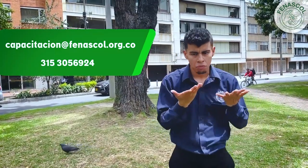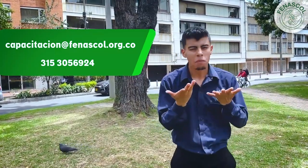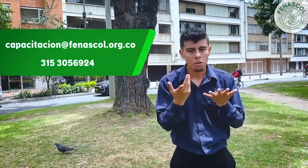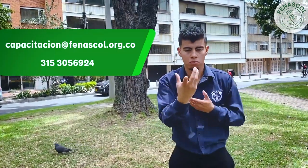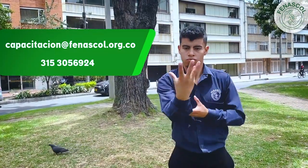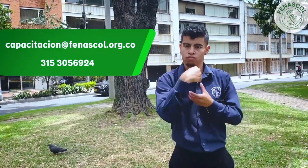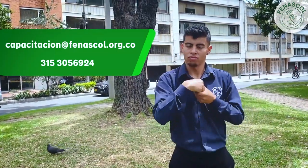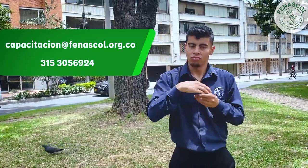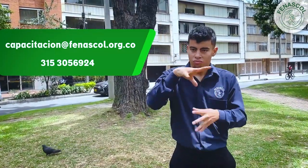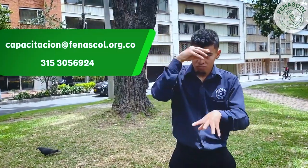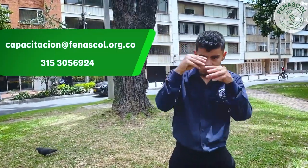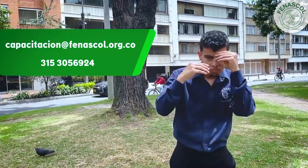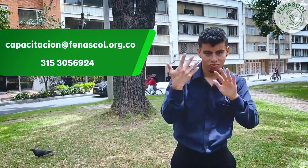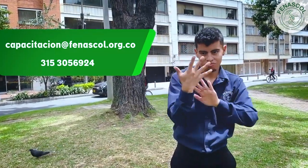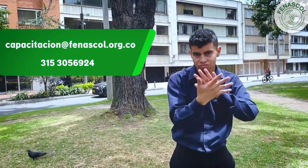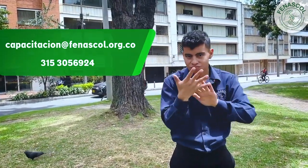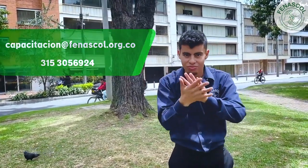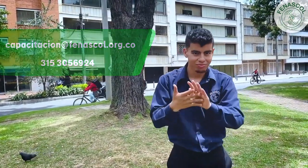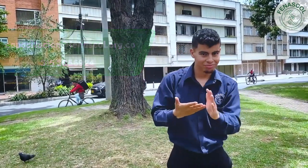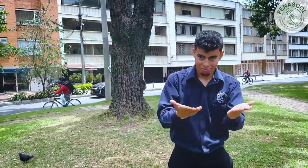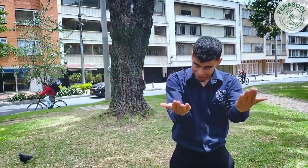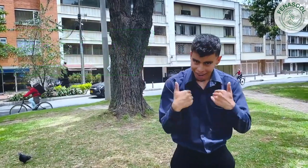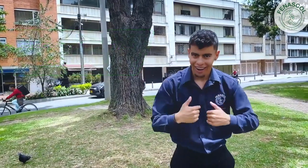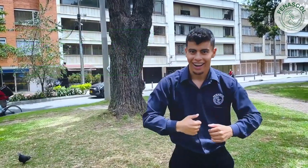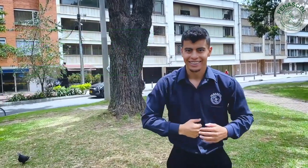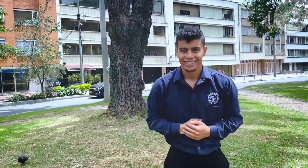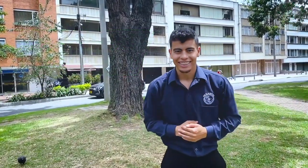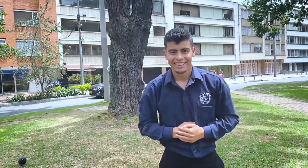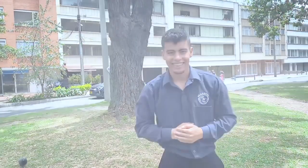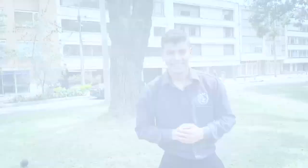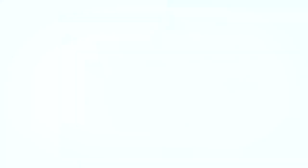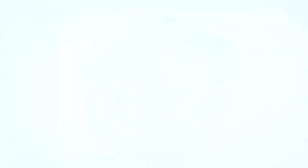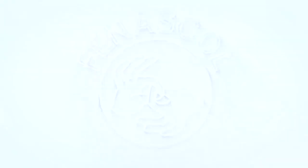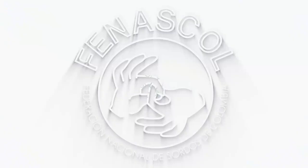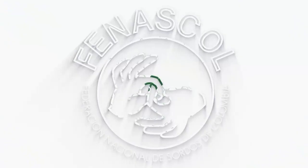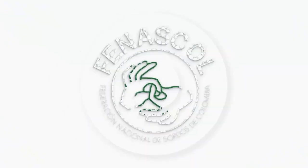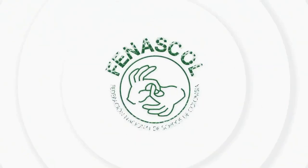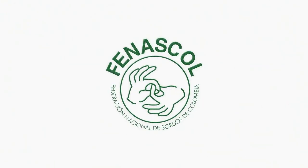-924. ¡Vamos! ¡Contáctanos y aprende lengua de señas con nosotros! ¡Gracias! ¡Gracias!